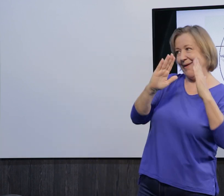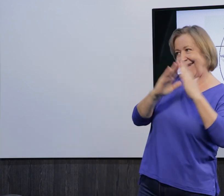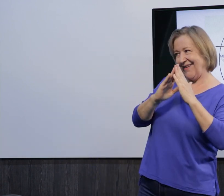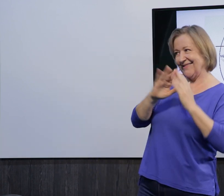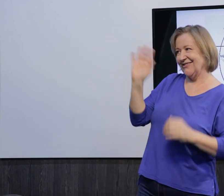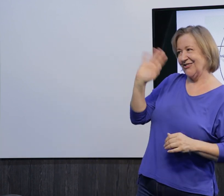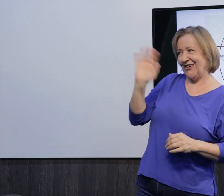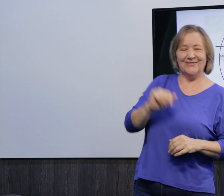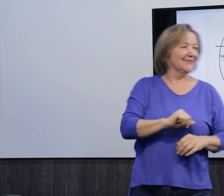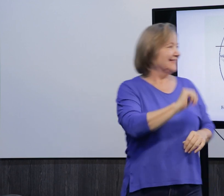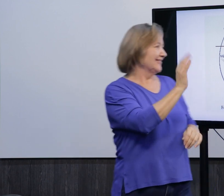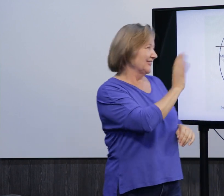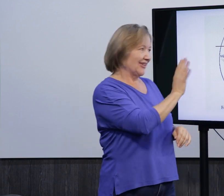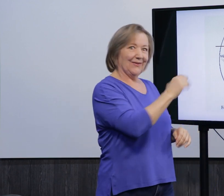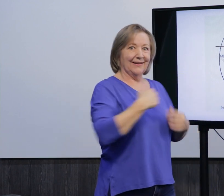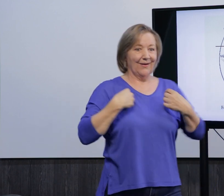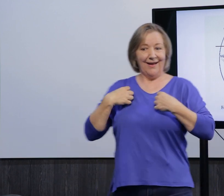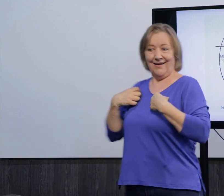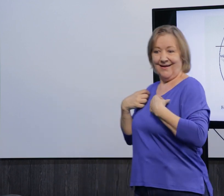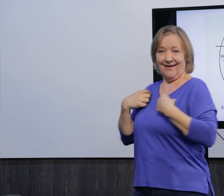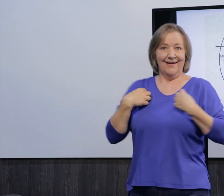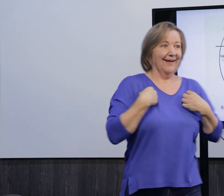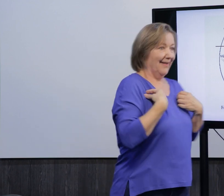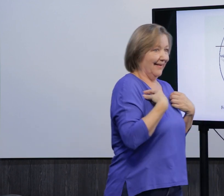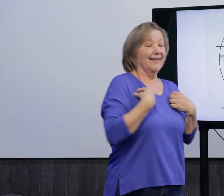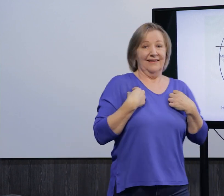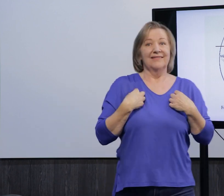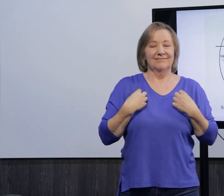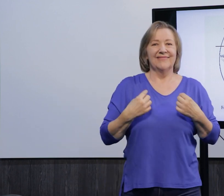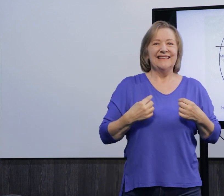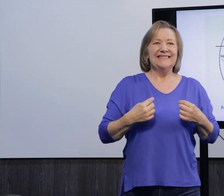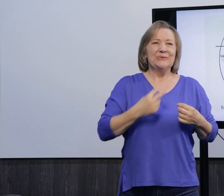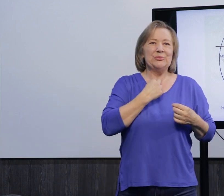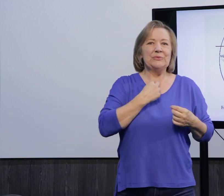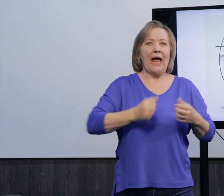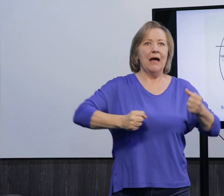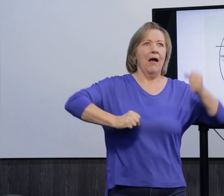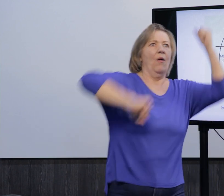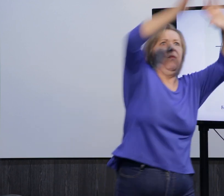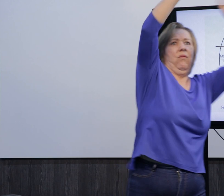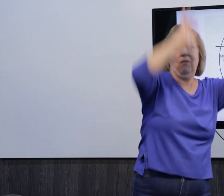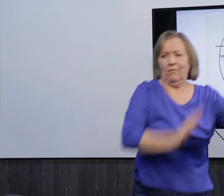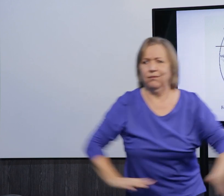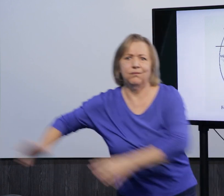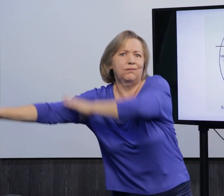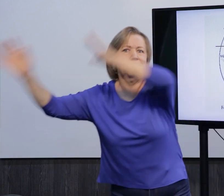vou pra casa, tchau, tchau. Ah, então eu fiz esse processo chamado anafórico, que é usando espaço, né, eu não posso fazer dessa